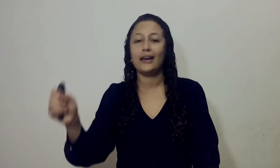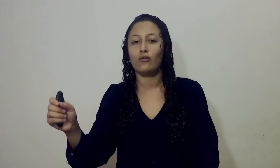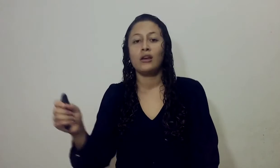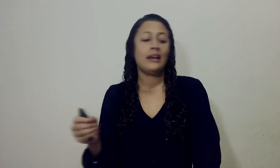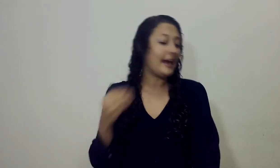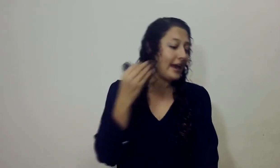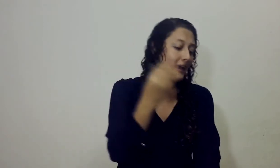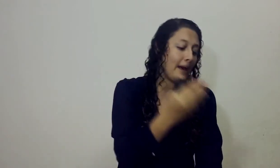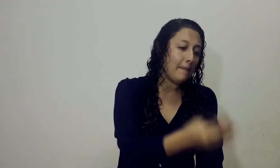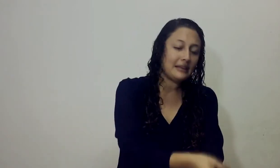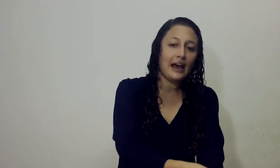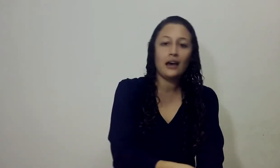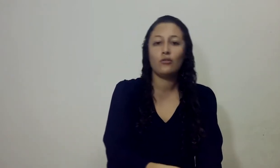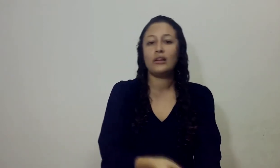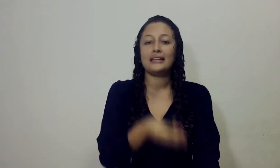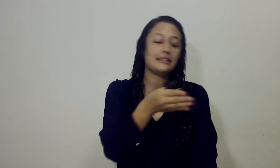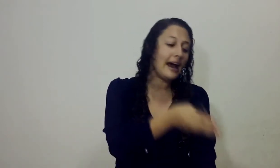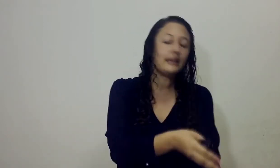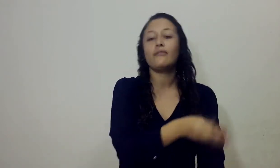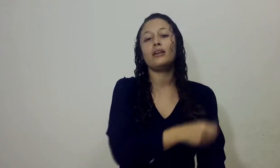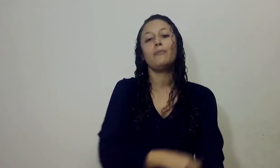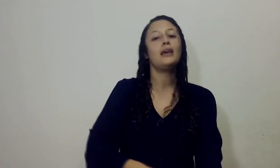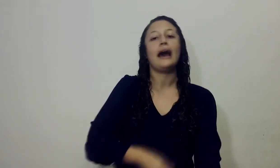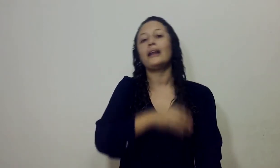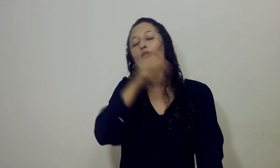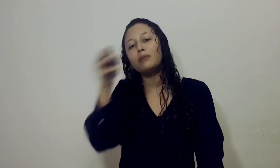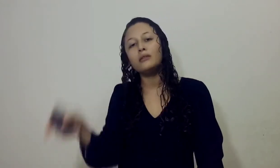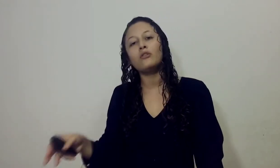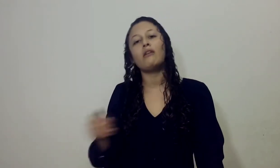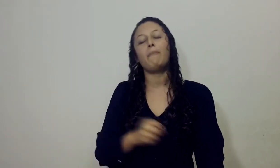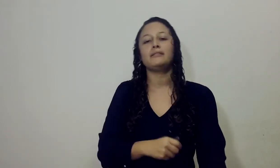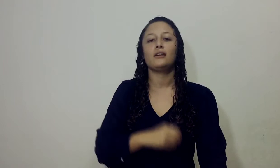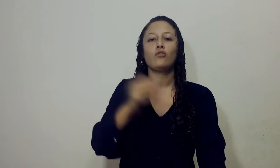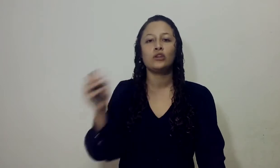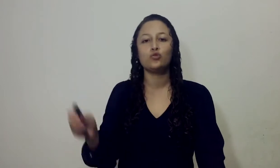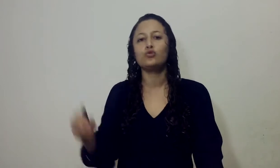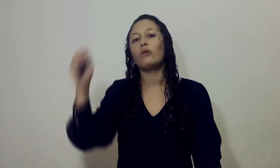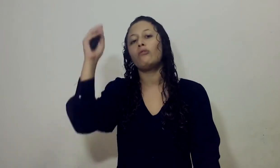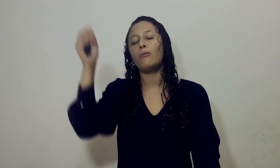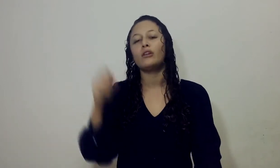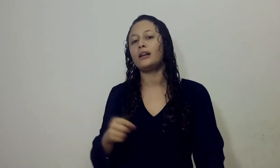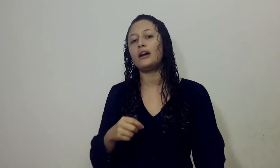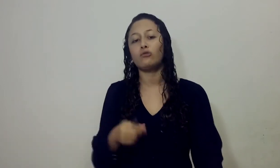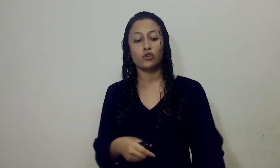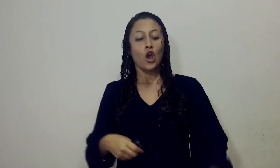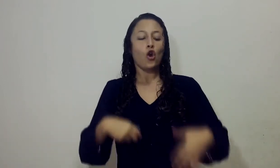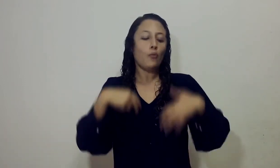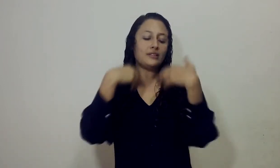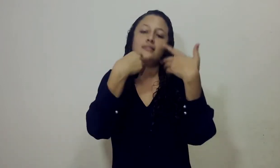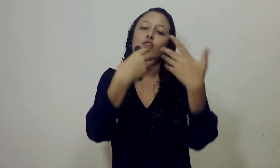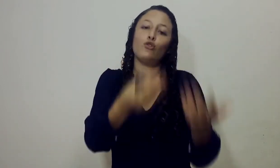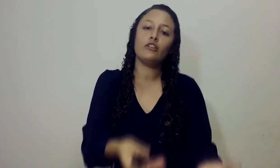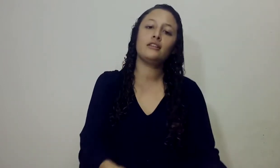cordero que era matado y la sangre redimía Era lo mismo que iba a pasar con Jesús Cuando iba a morir en la cruz